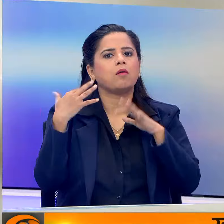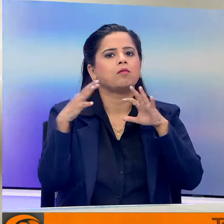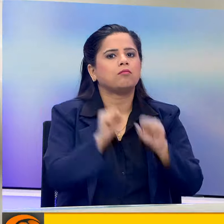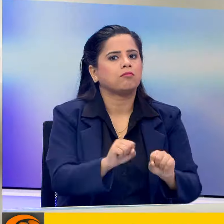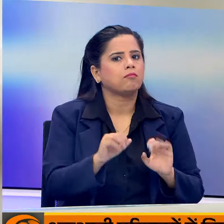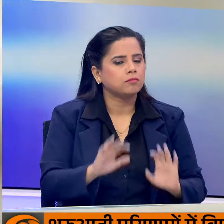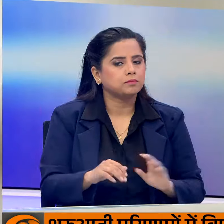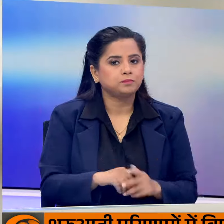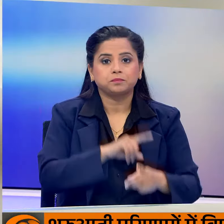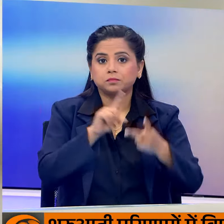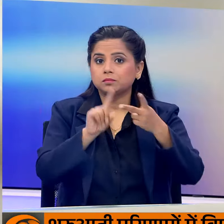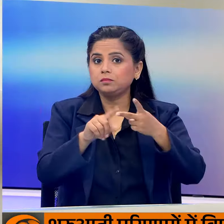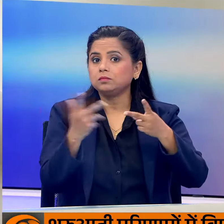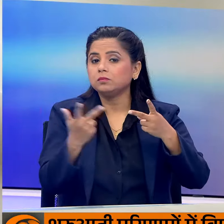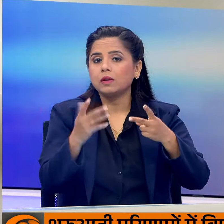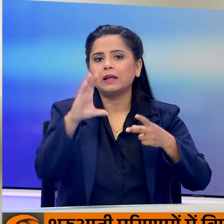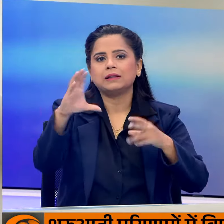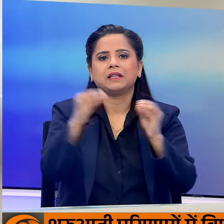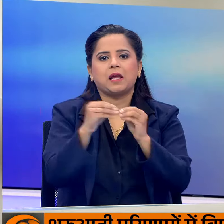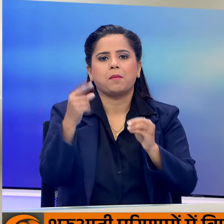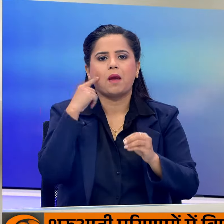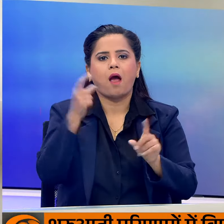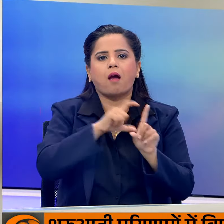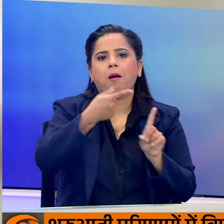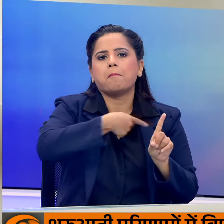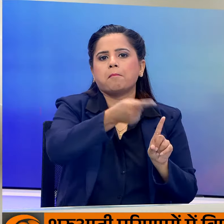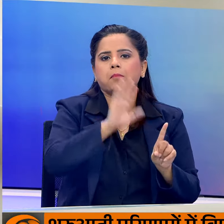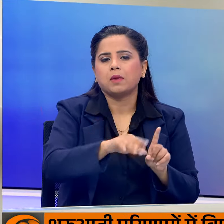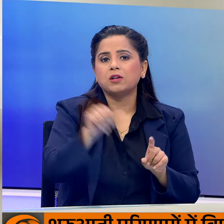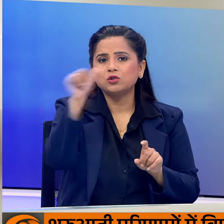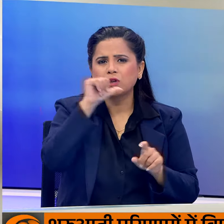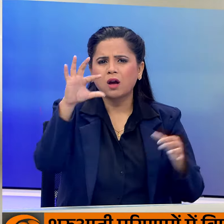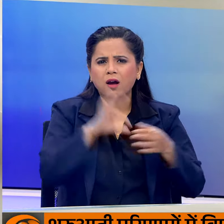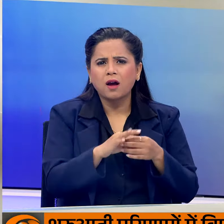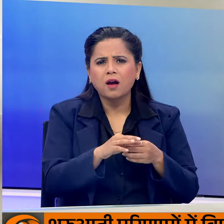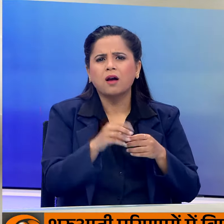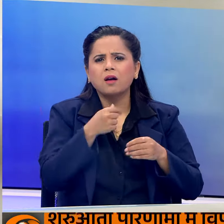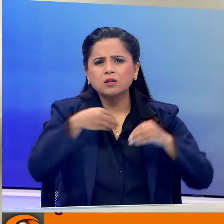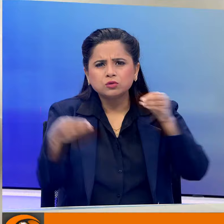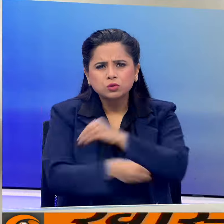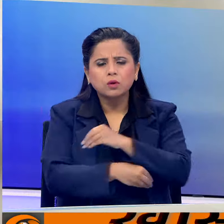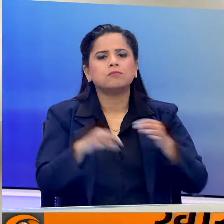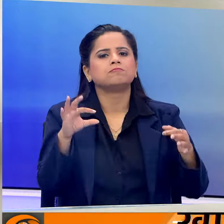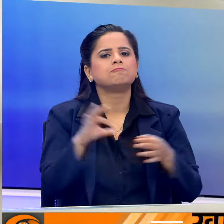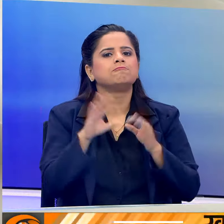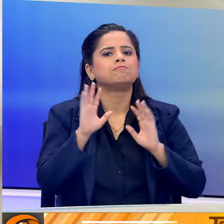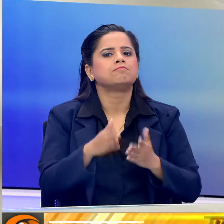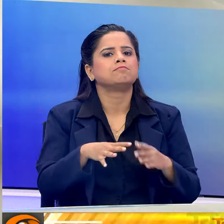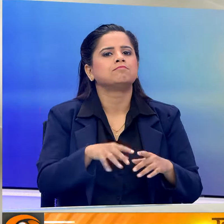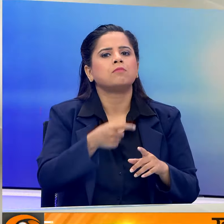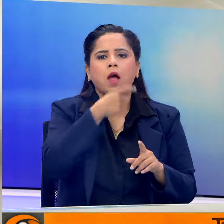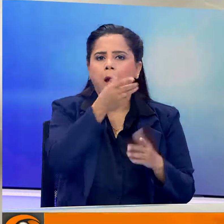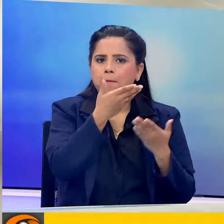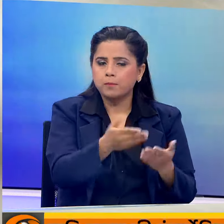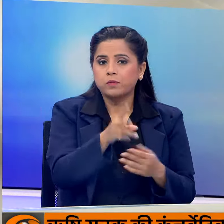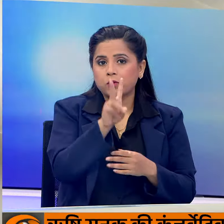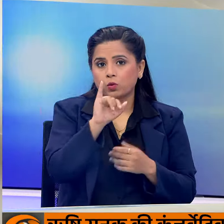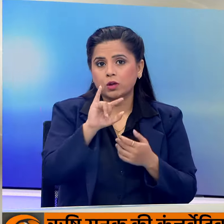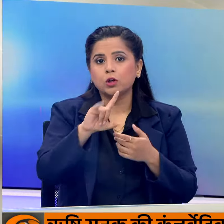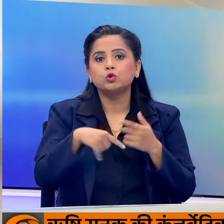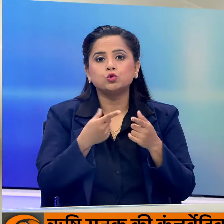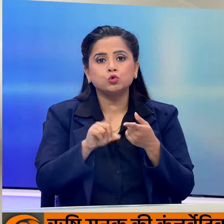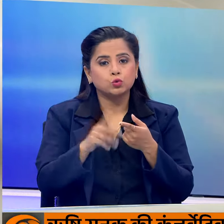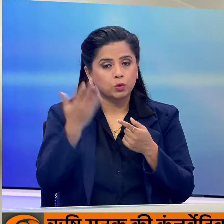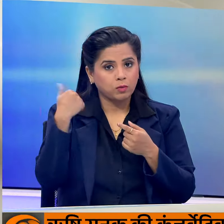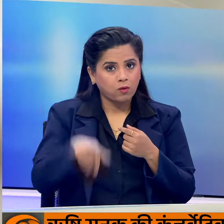था दूसरा C.B.I. का जिसे शराबनीती में भ्रष्टा 4 को लेकर दर्ज किया गया है इस केस में 26 जून को